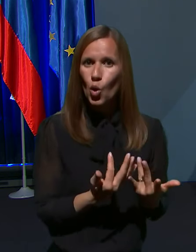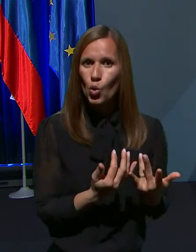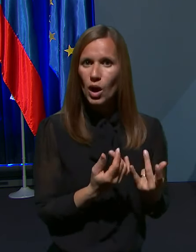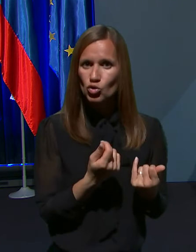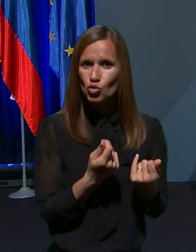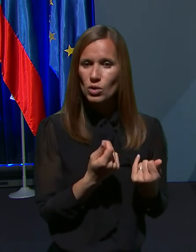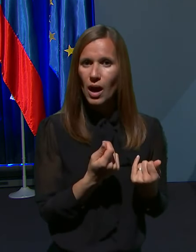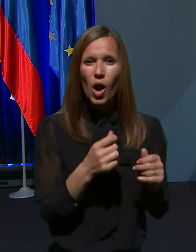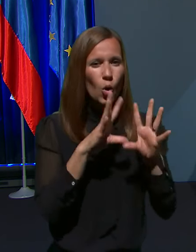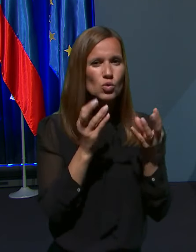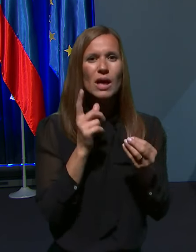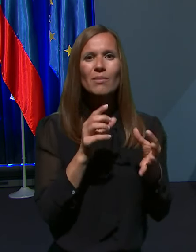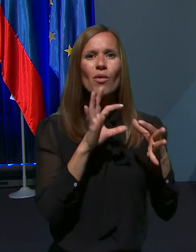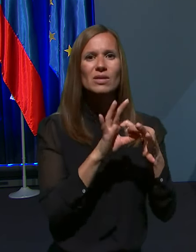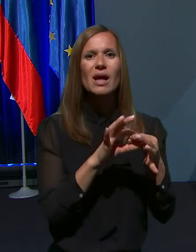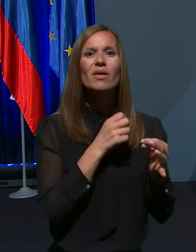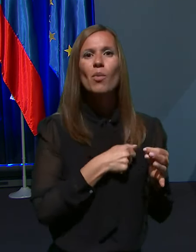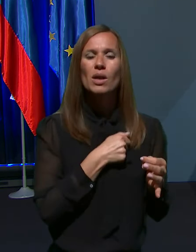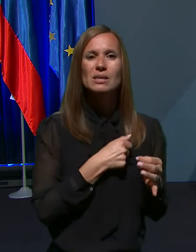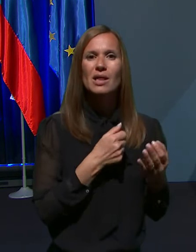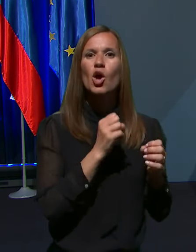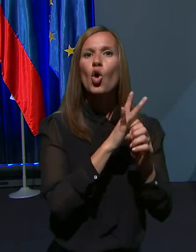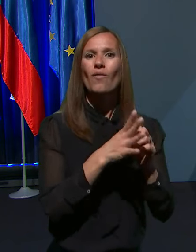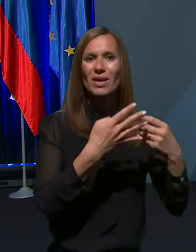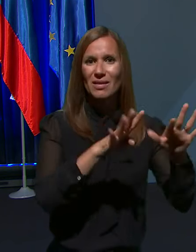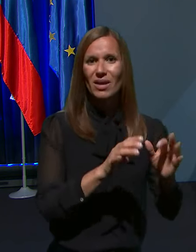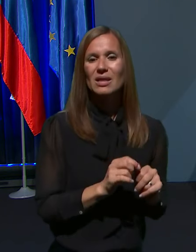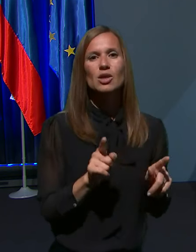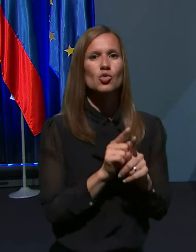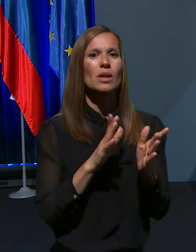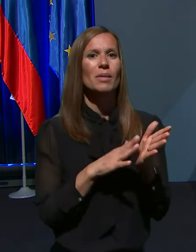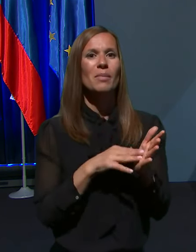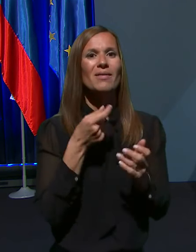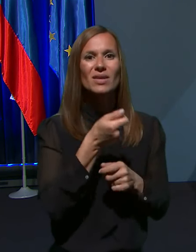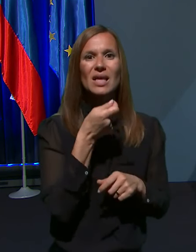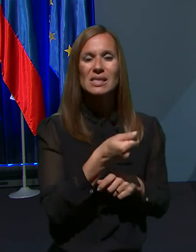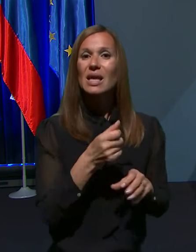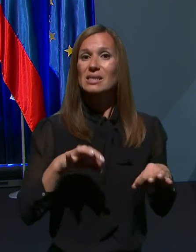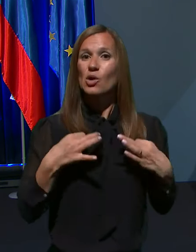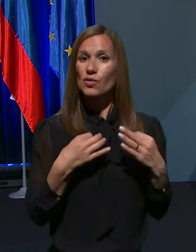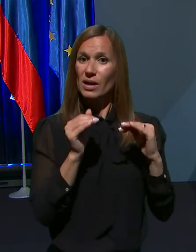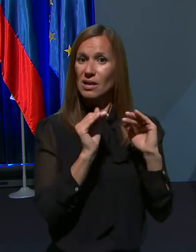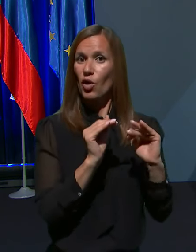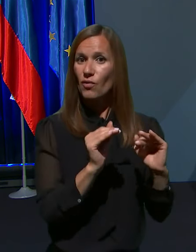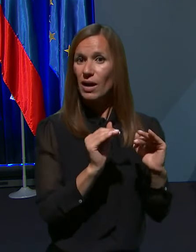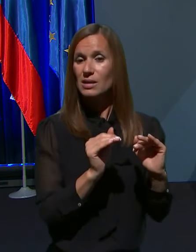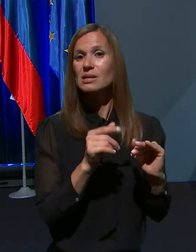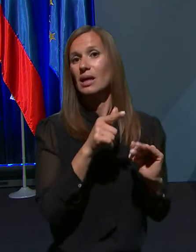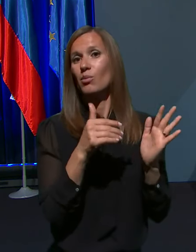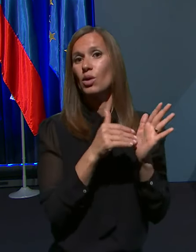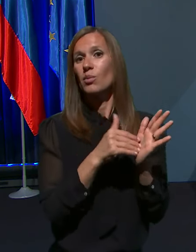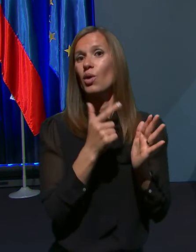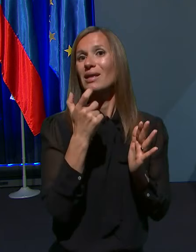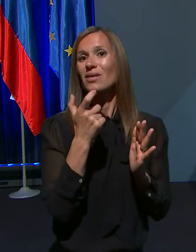je v povzavi z boleznjo COVID-19, tudi recimo financiranje zdravstvene zavarovalnice, ki potrebuje 270